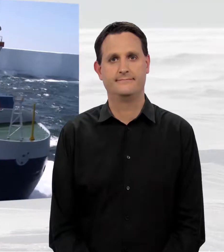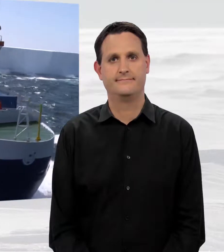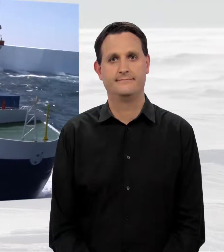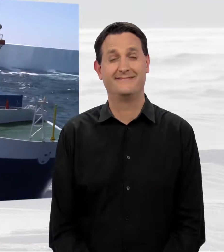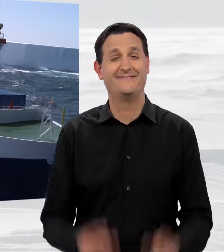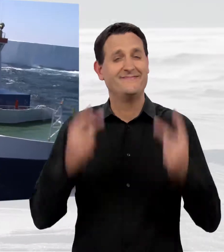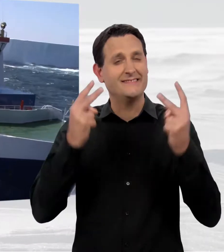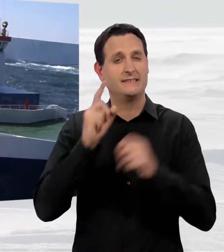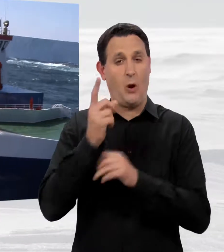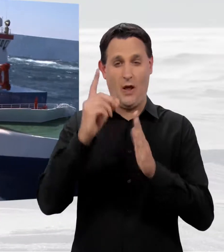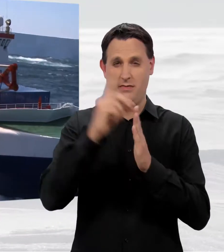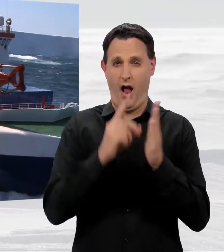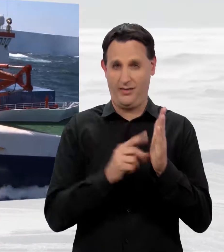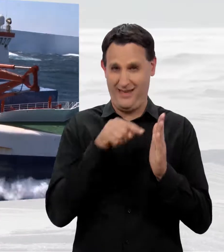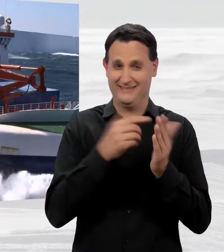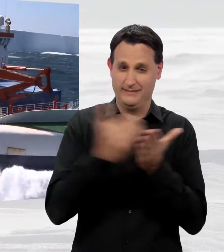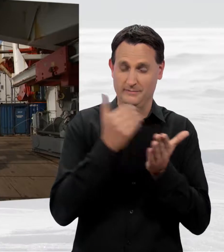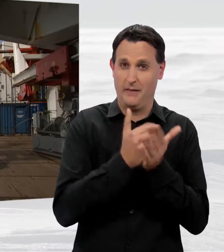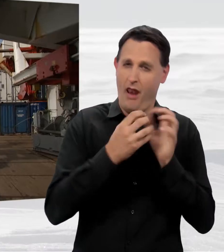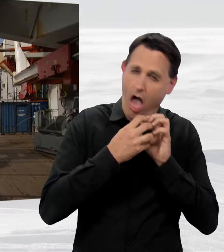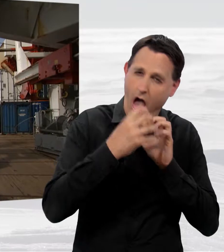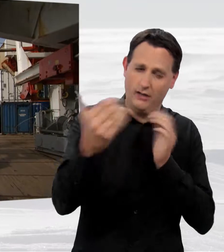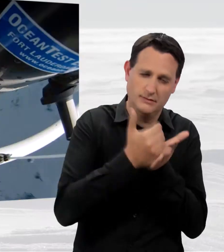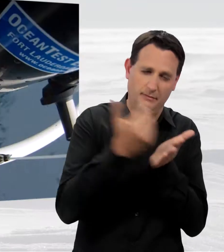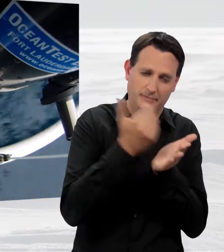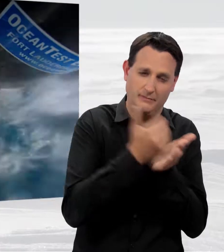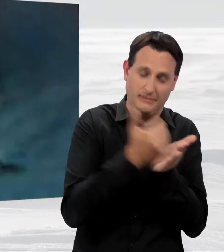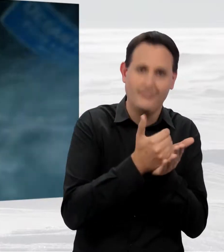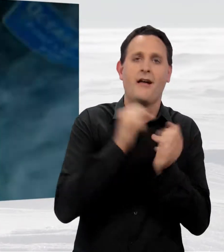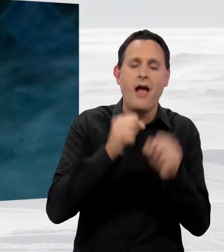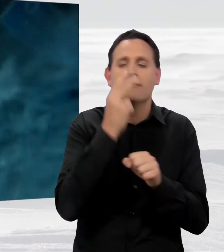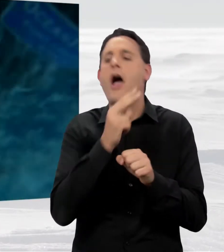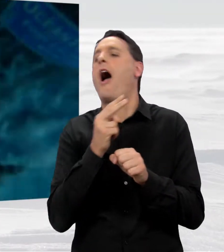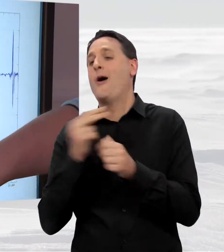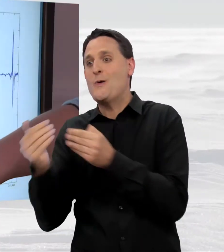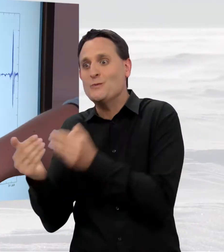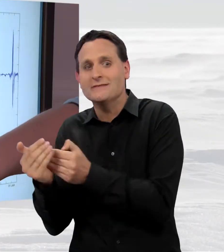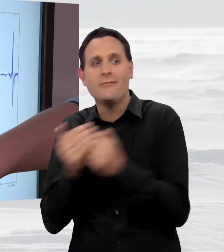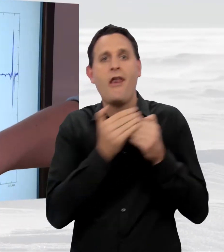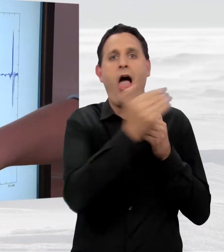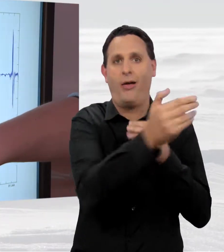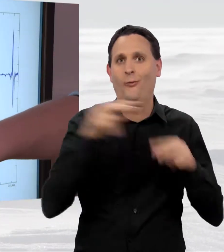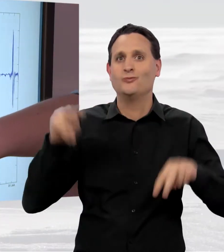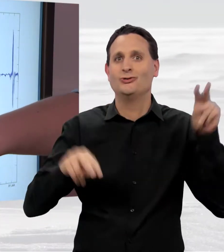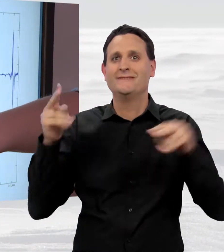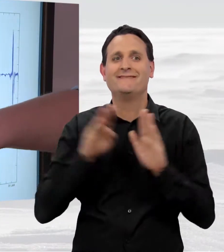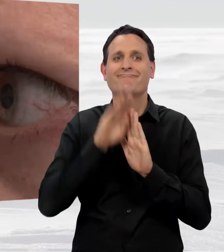Man muss Daten über lange Zeiträume erheben, um eine kurzfristige Schwankung von einem langfristigen Trend